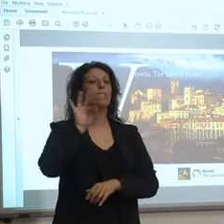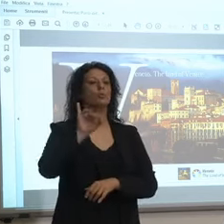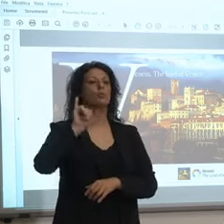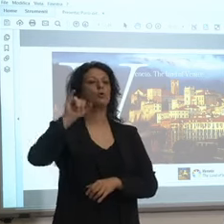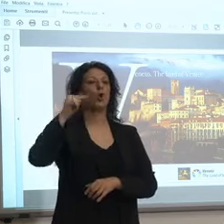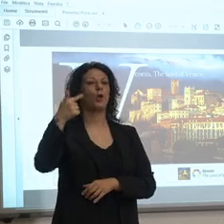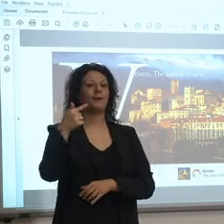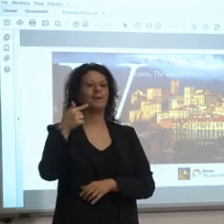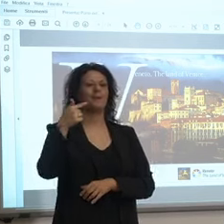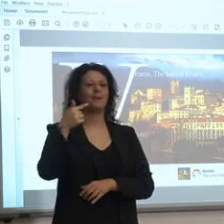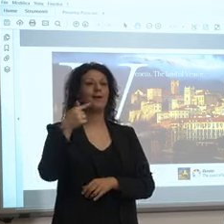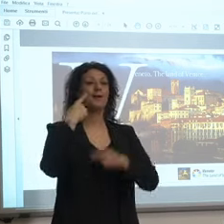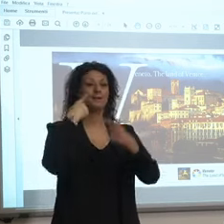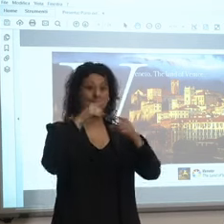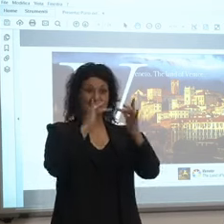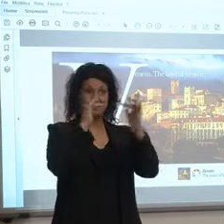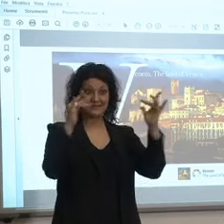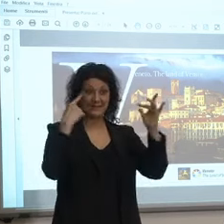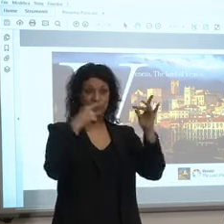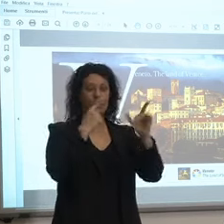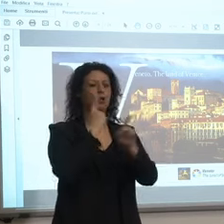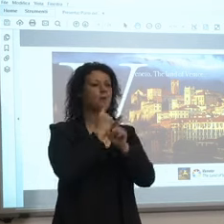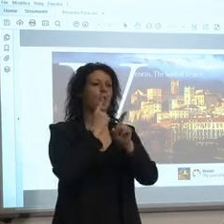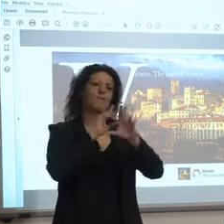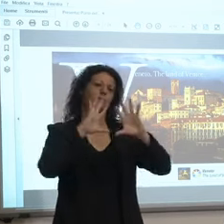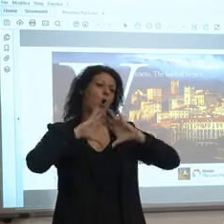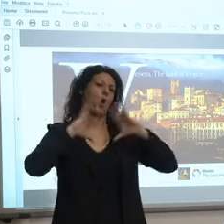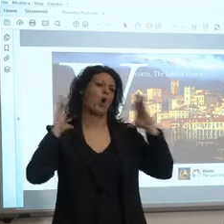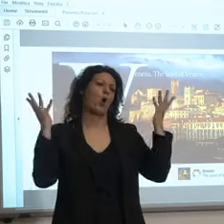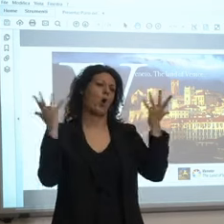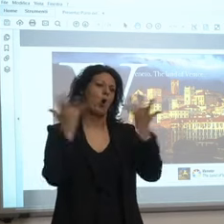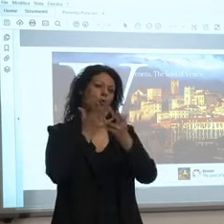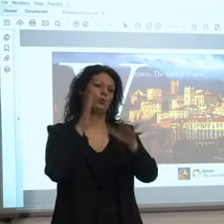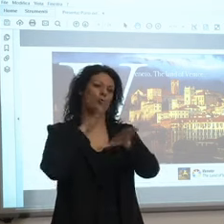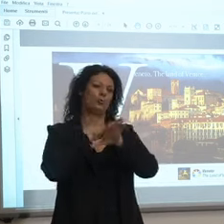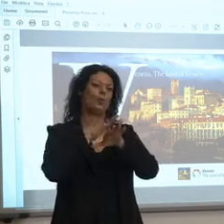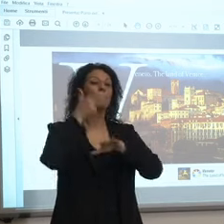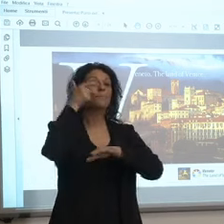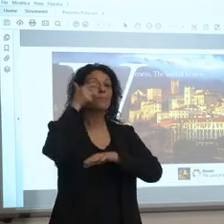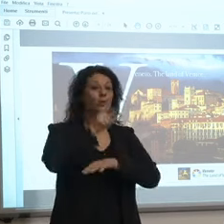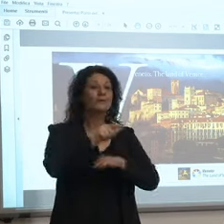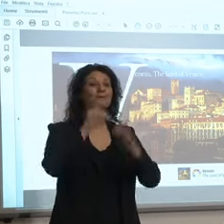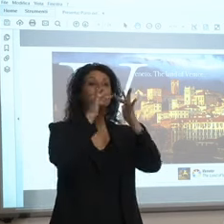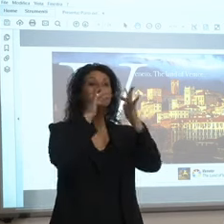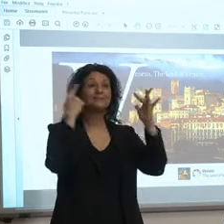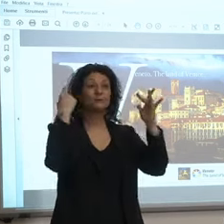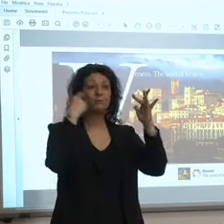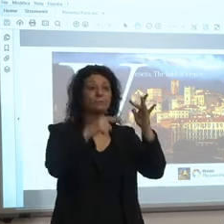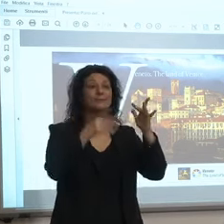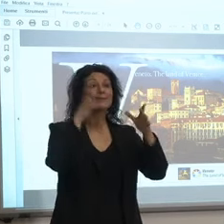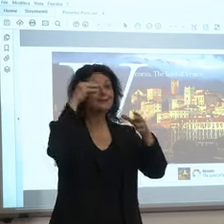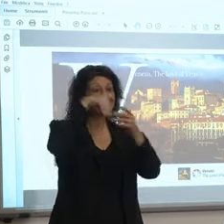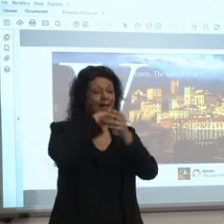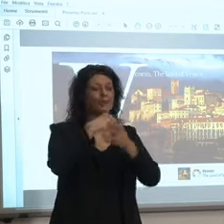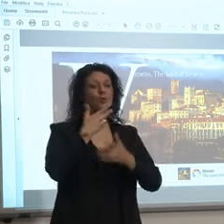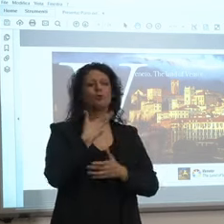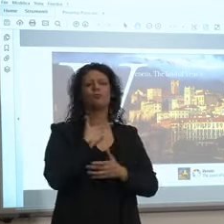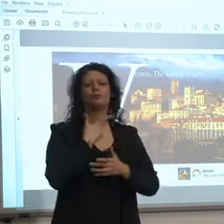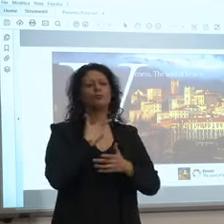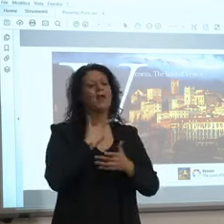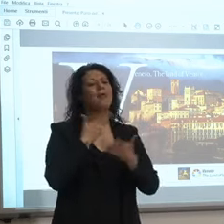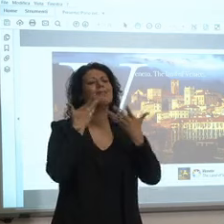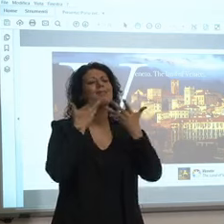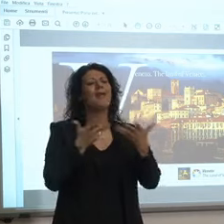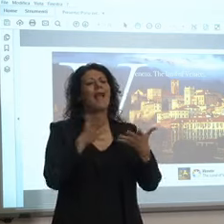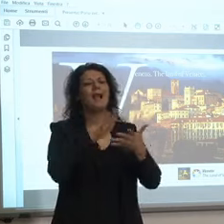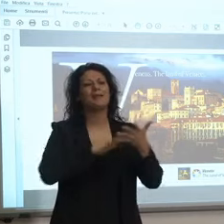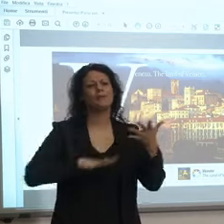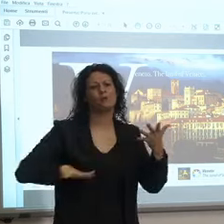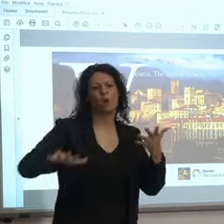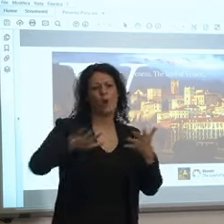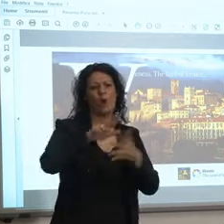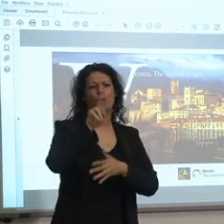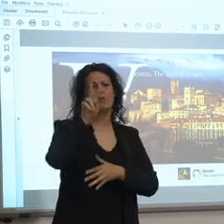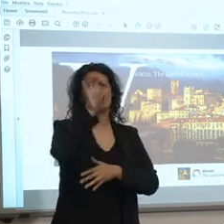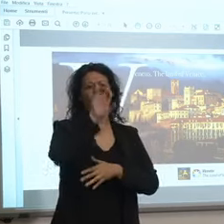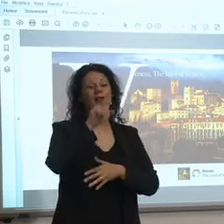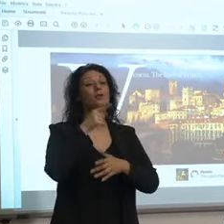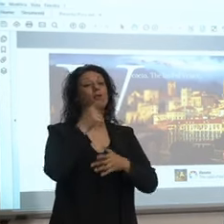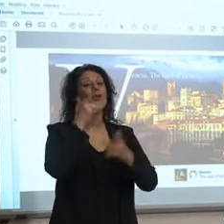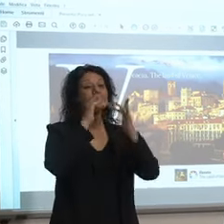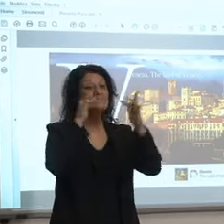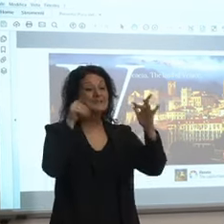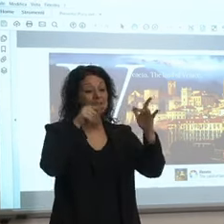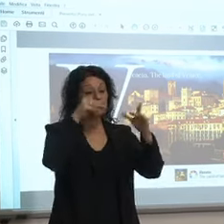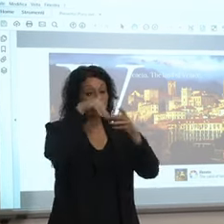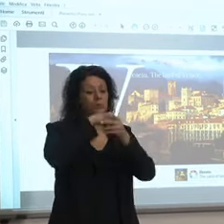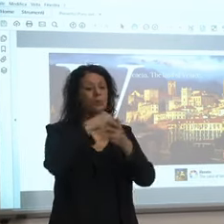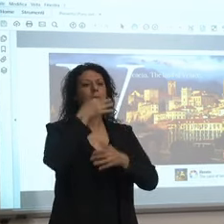il nuovo portale regionale dentro il portale c'è tutto il territorio veneto uno compra esperienze compra pacchetti di viaggio